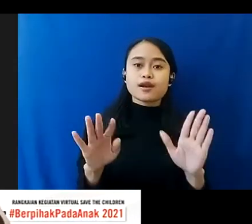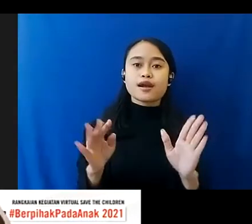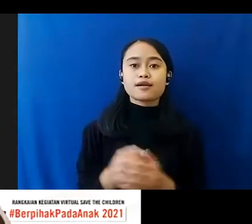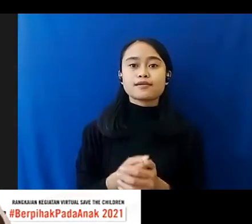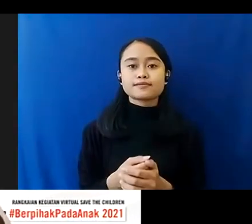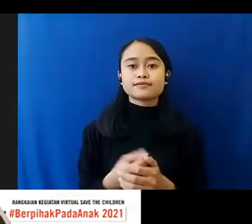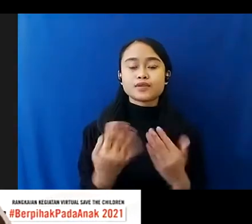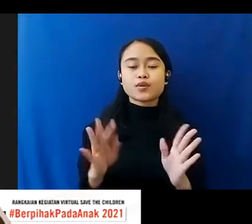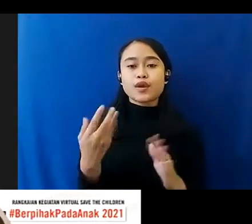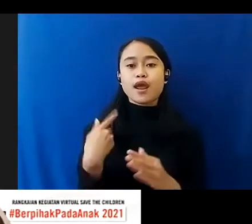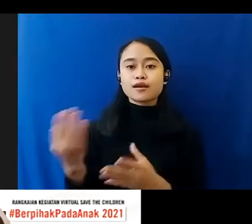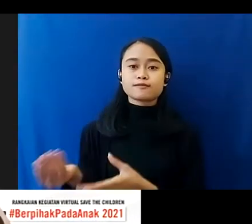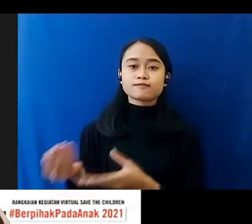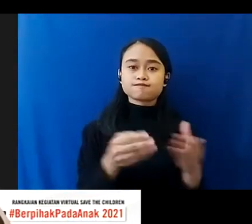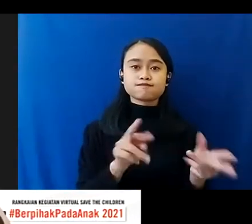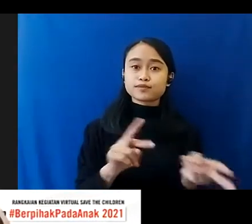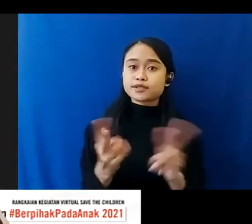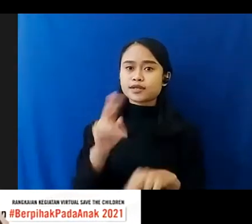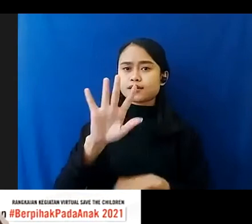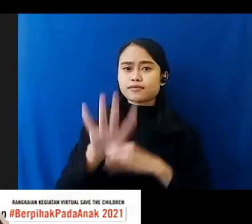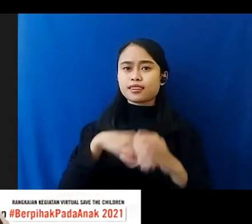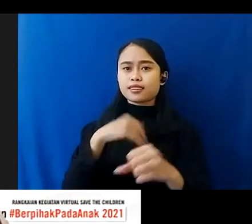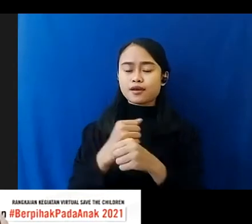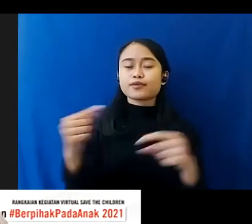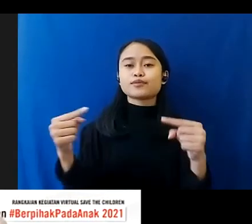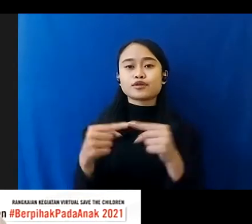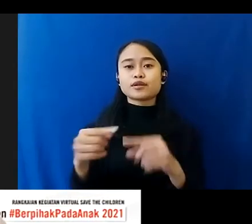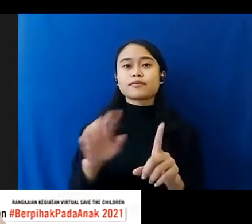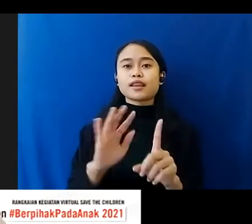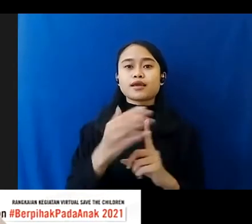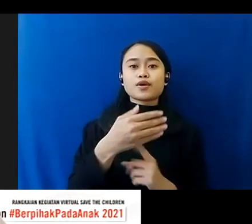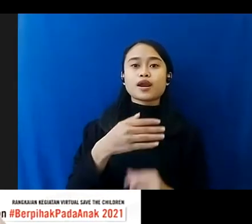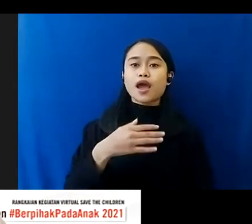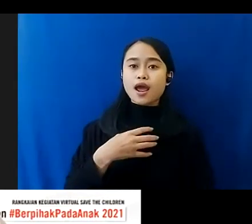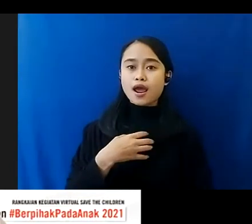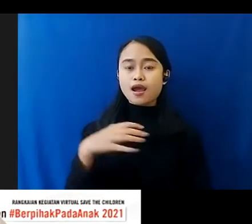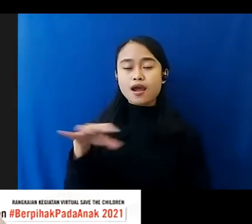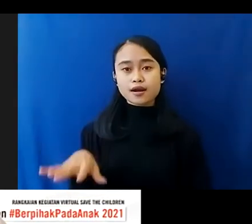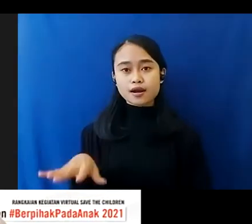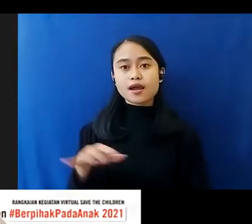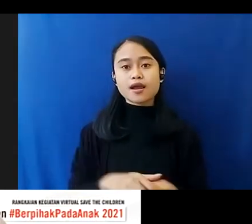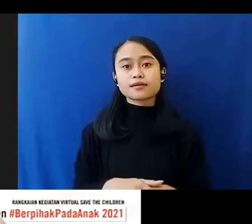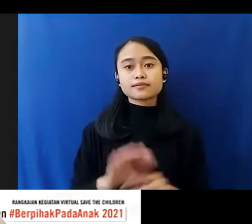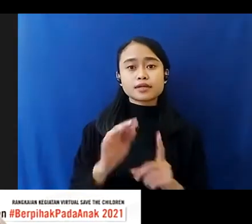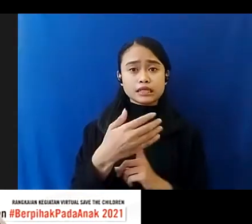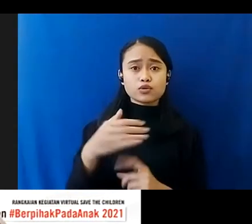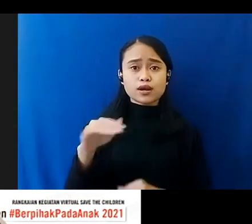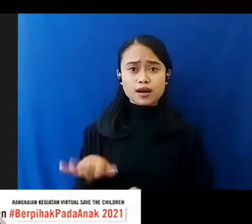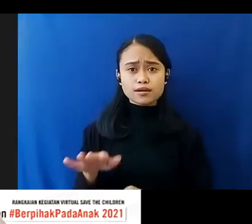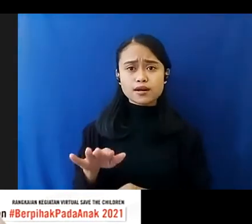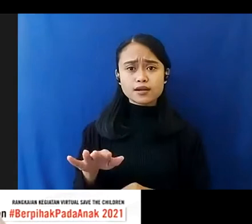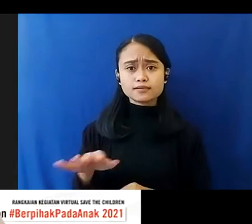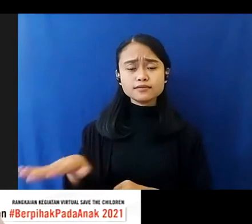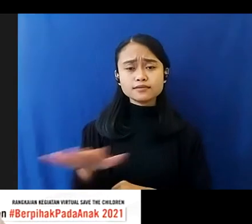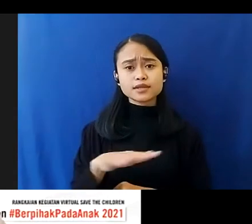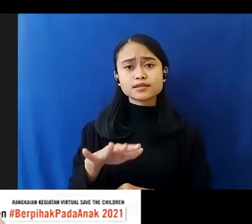Perencanaan Lima Tahunan Misalnya Tadi Terkait Dengan Perlindungan Anak Kemudian Juga Apa Namanya Pada Saat